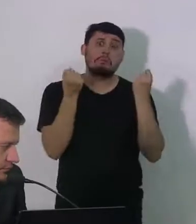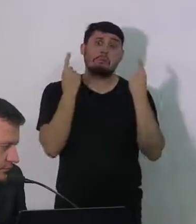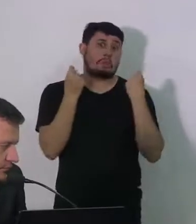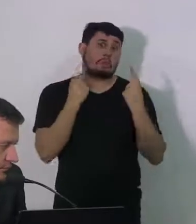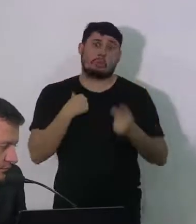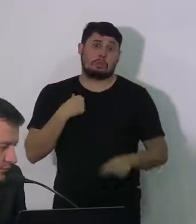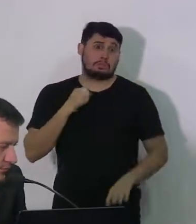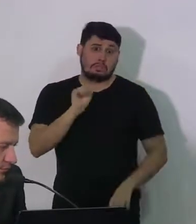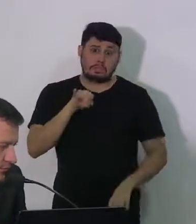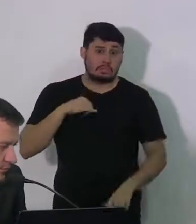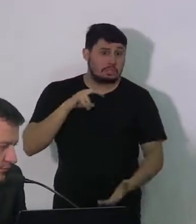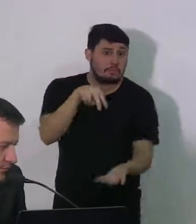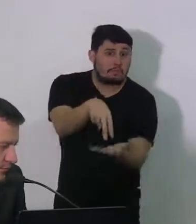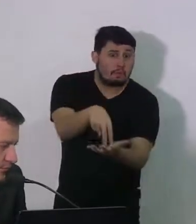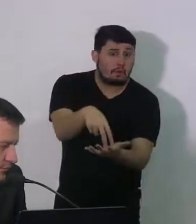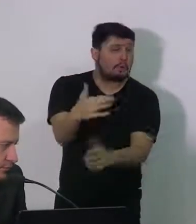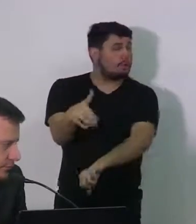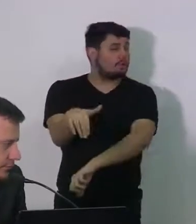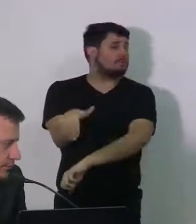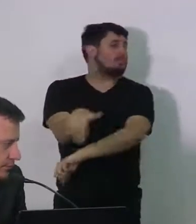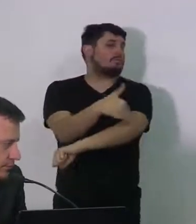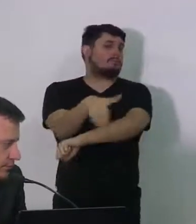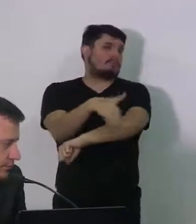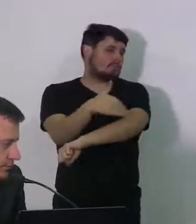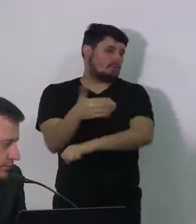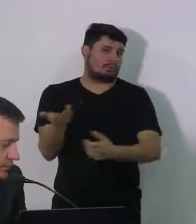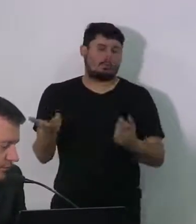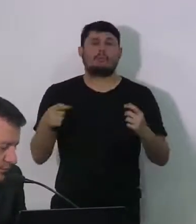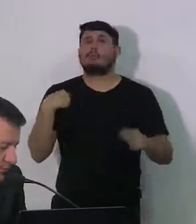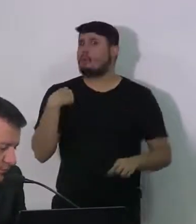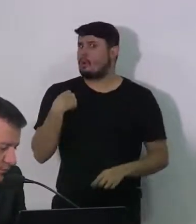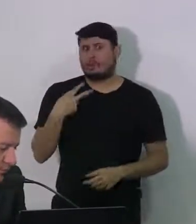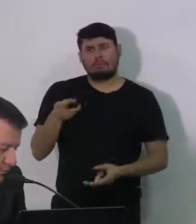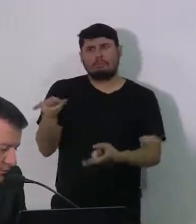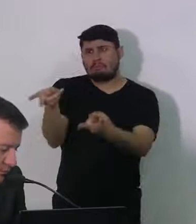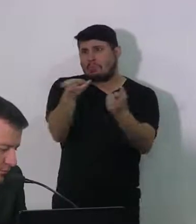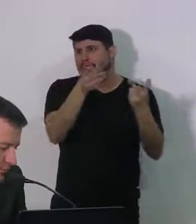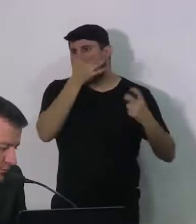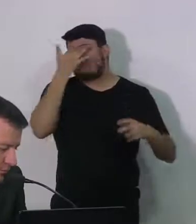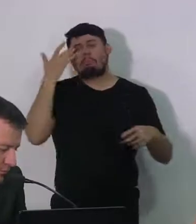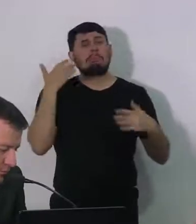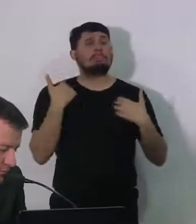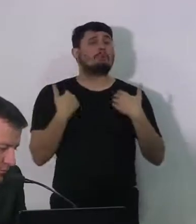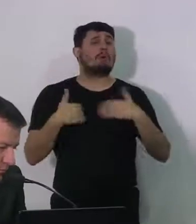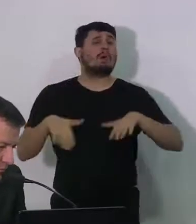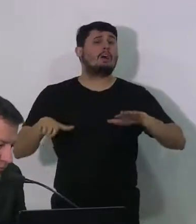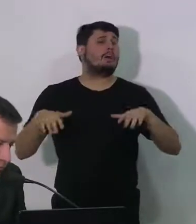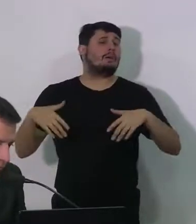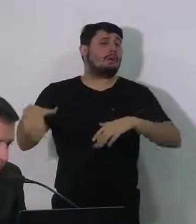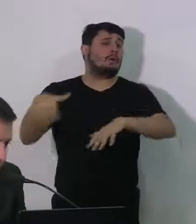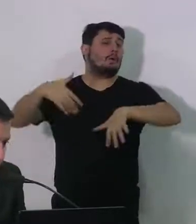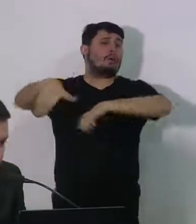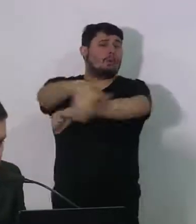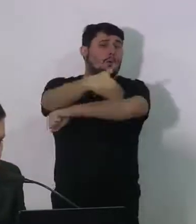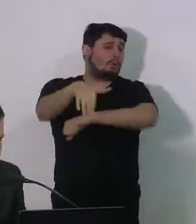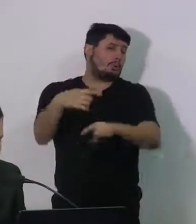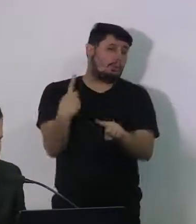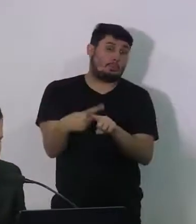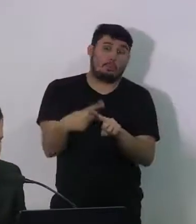na rua, basta ir na rua, a gente tem trabalhado muito junto das agências bancárias, das lotéricas.